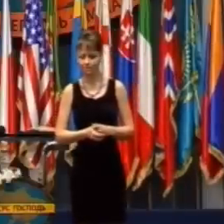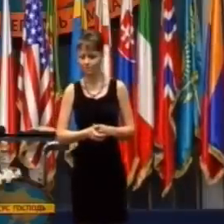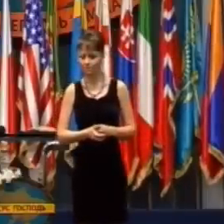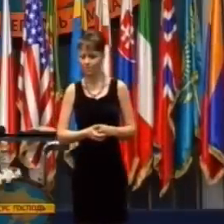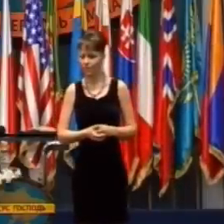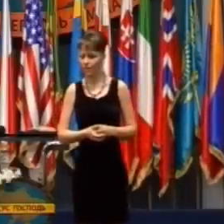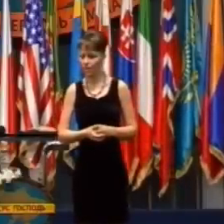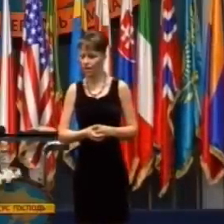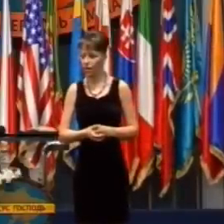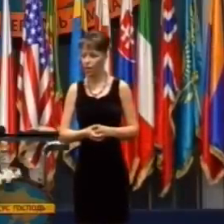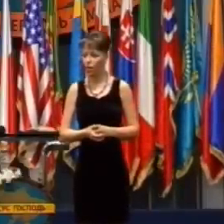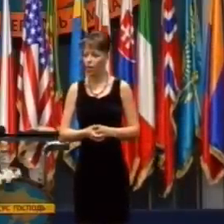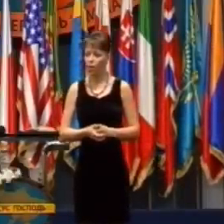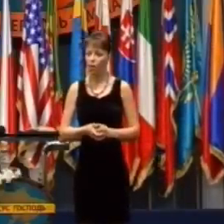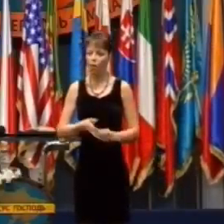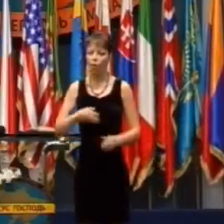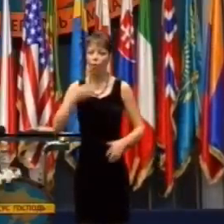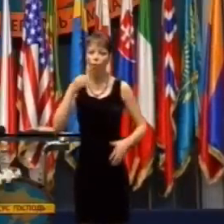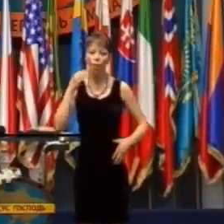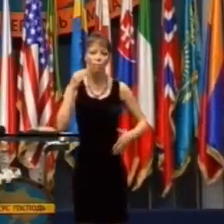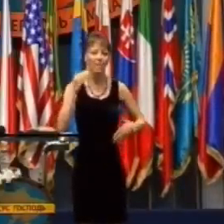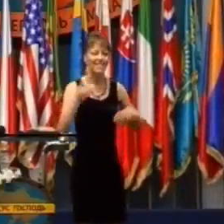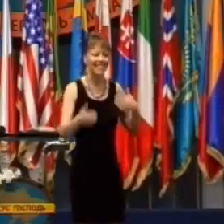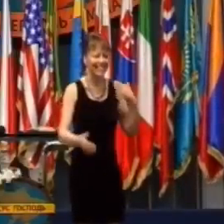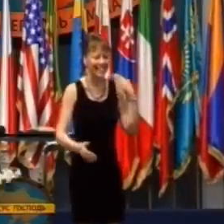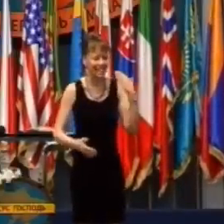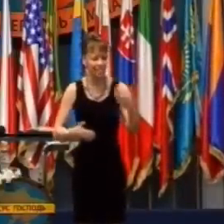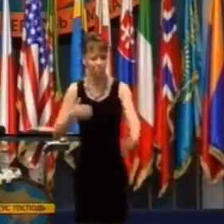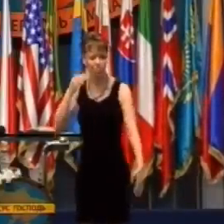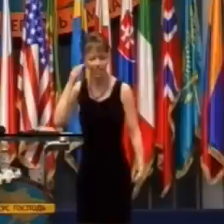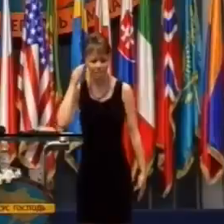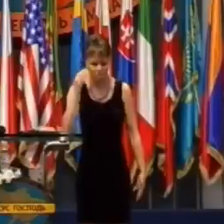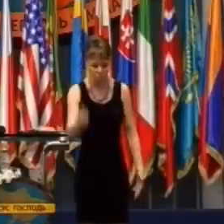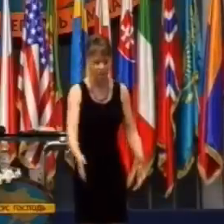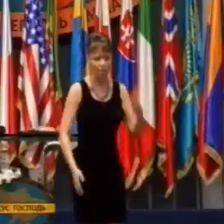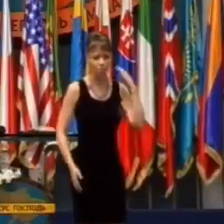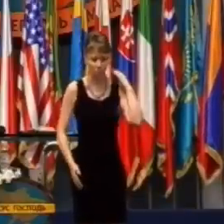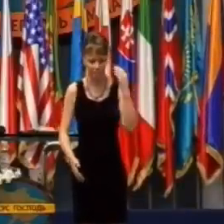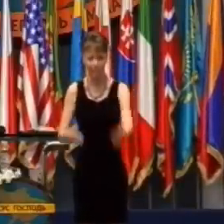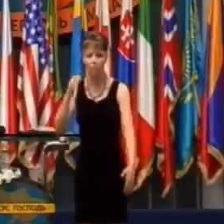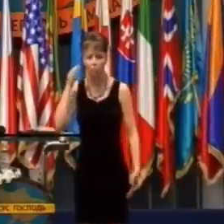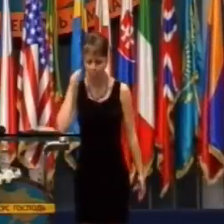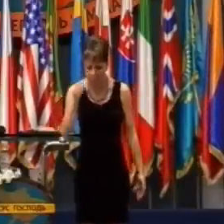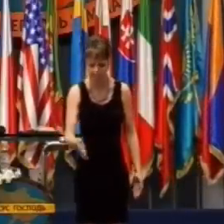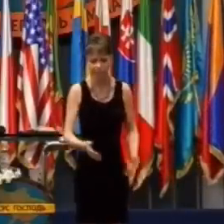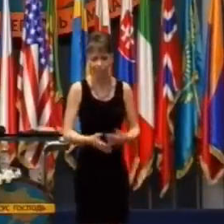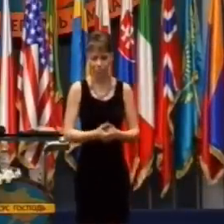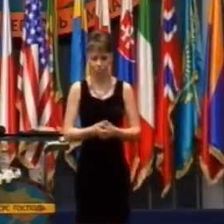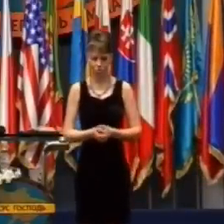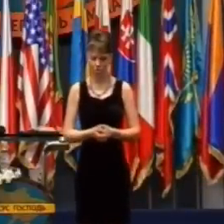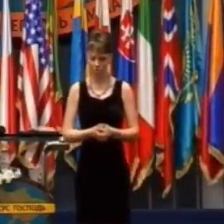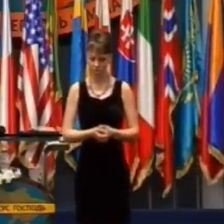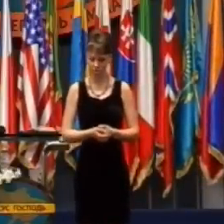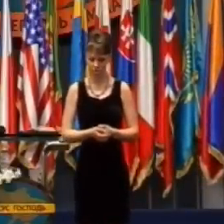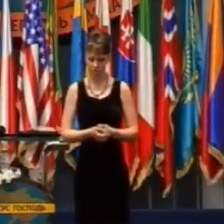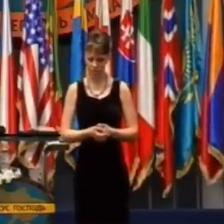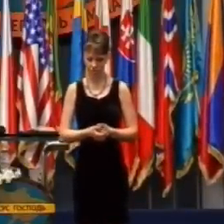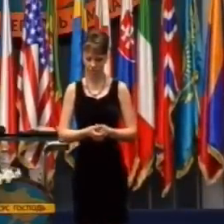aby ho neustále hovoril a meditoval nad ním dňom aj nocou.